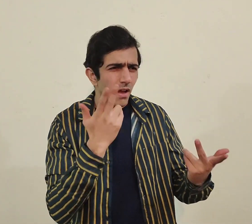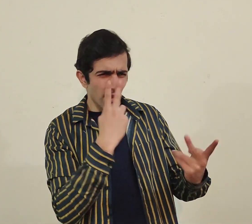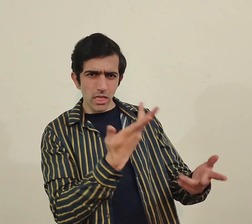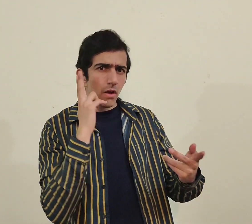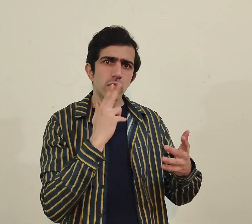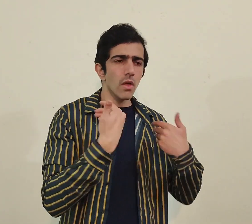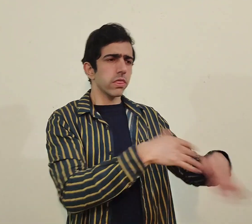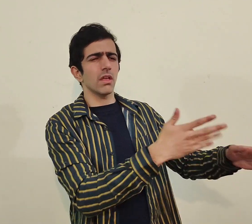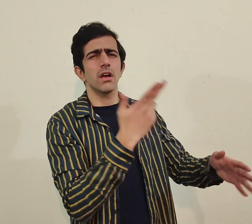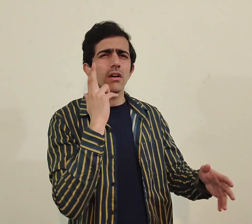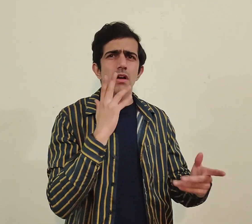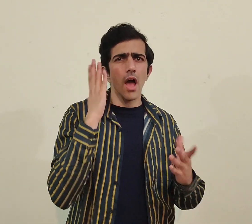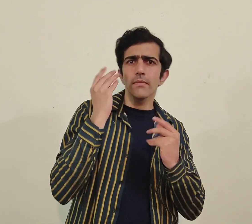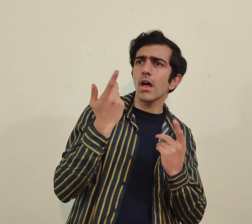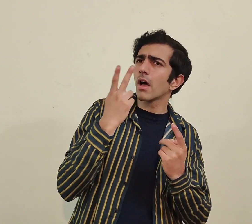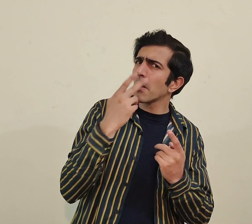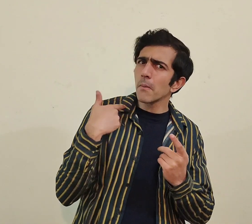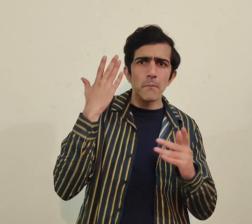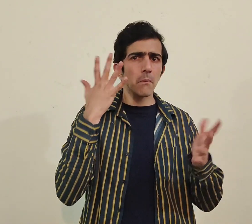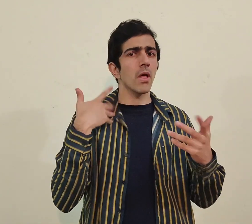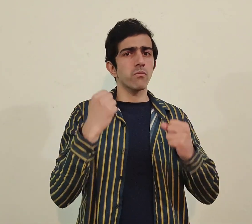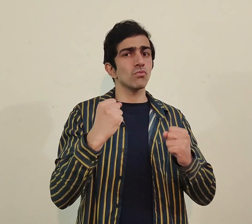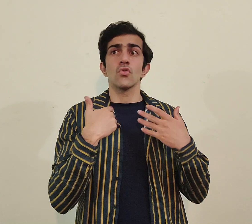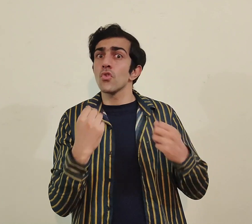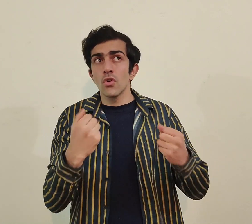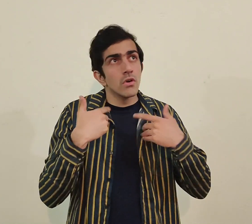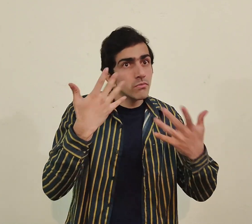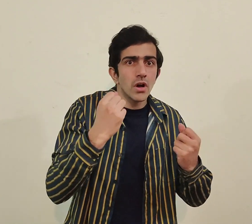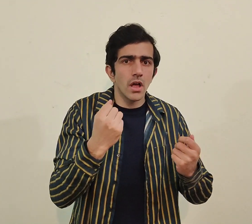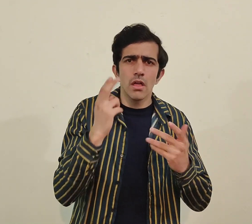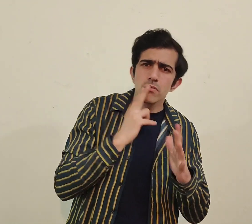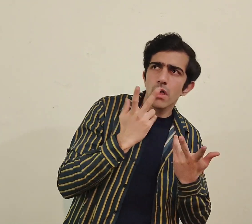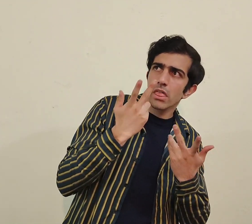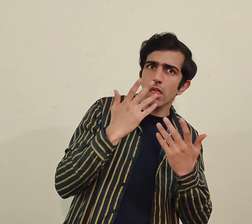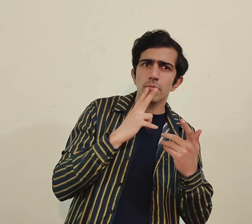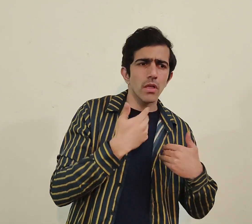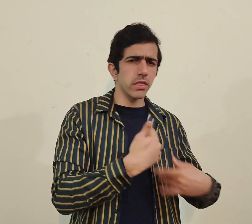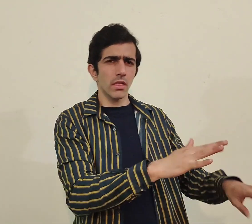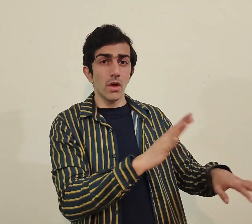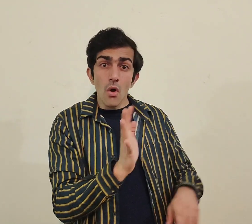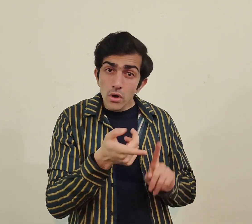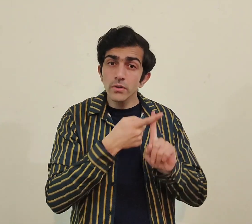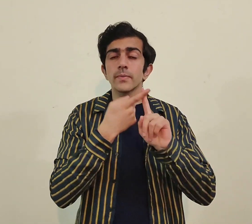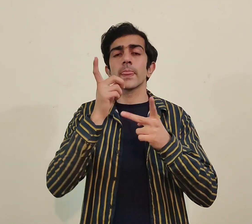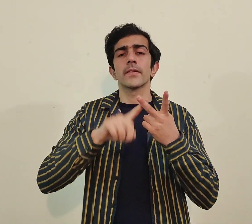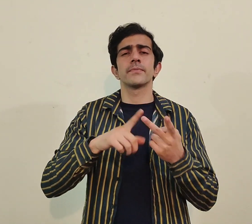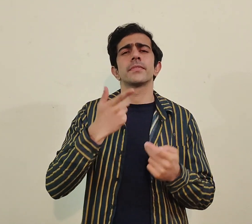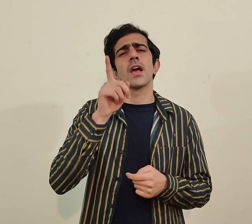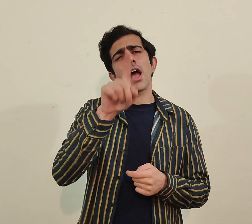deaf person کو کہتے ہیں تو میں نہیں پتا تمہیں idea نہیں ہو رہا چھوڑو رہنے دو تو پھر مجھے کیسی idea ہوگا اس کو left out feel